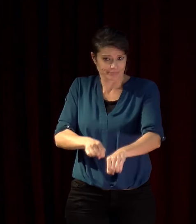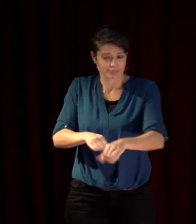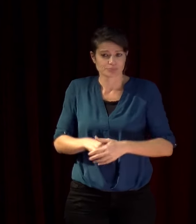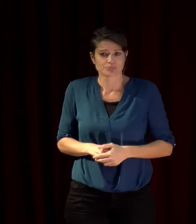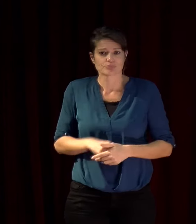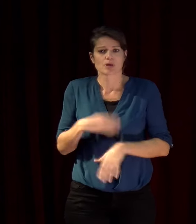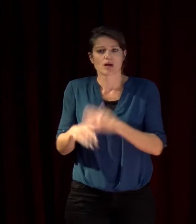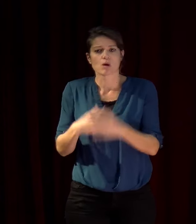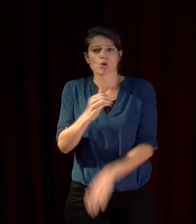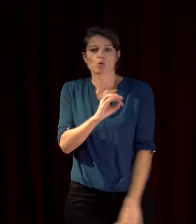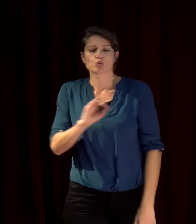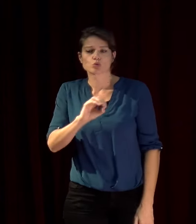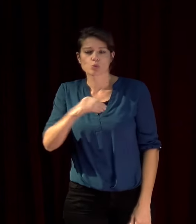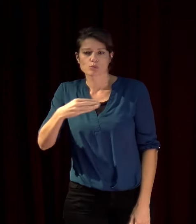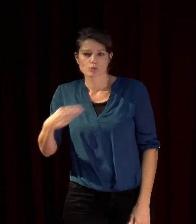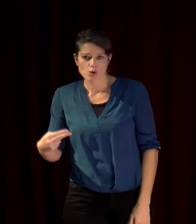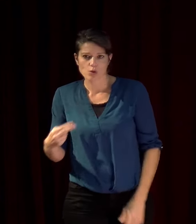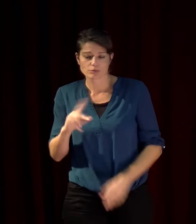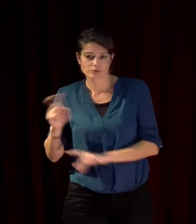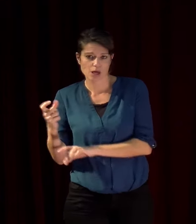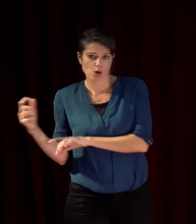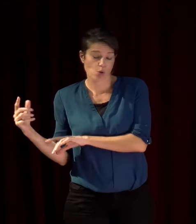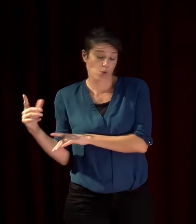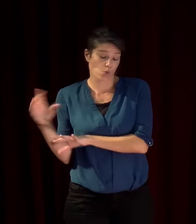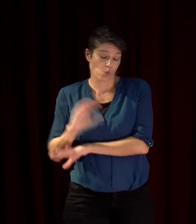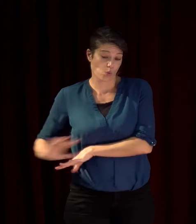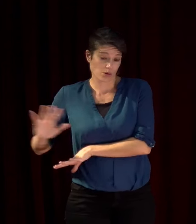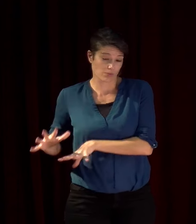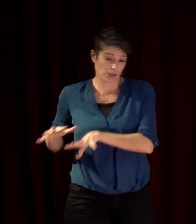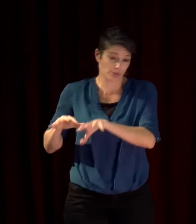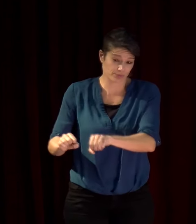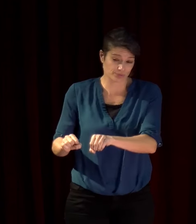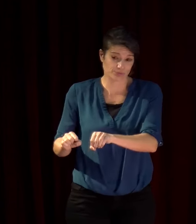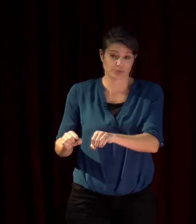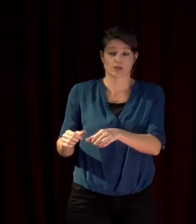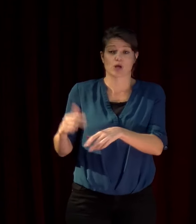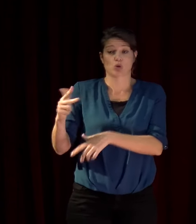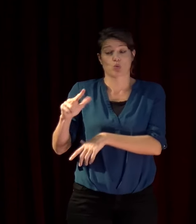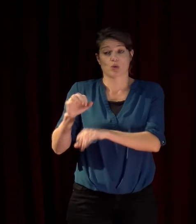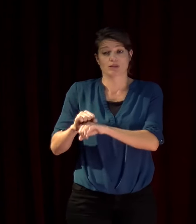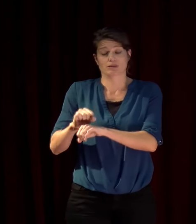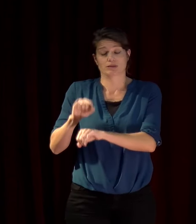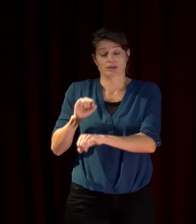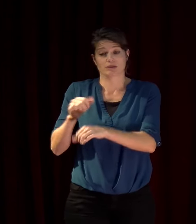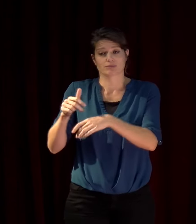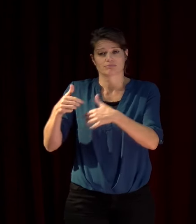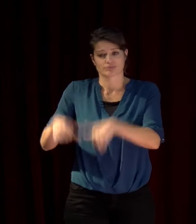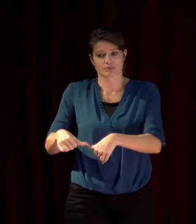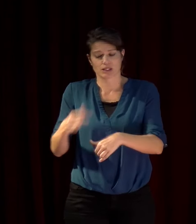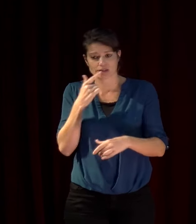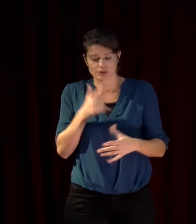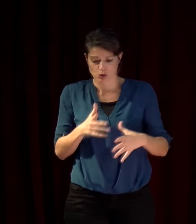'Orient 3 siècles etc etc donc la Méditerranée s'est bonifiée et c'est un peuple commun